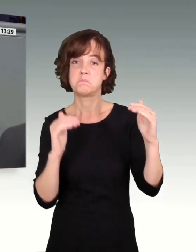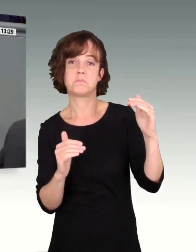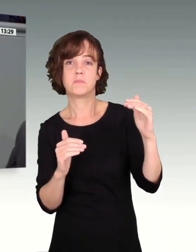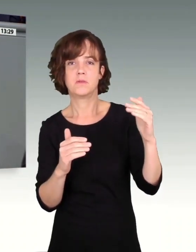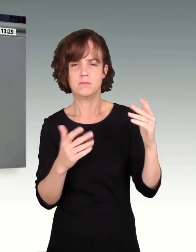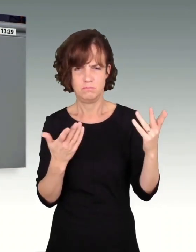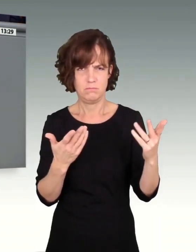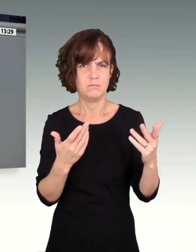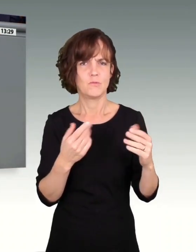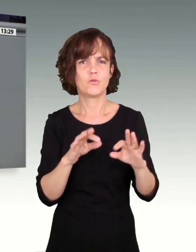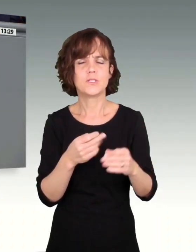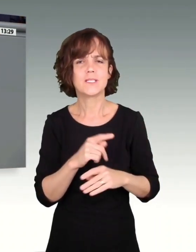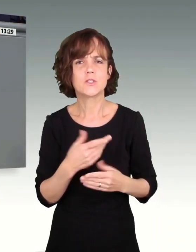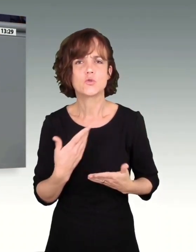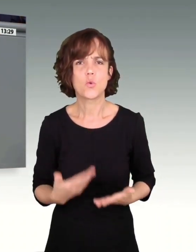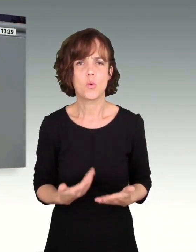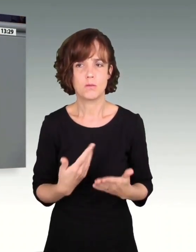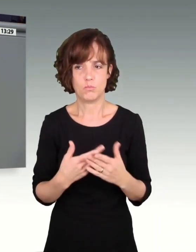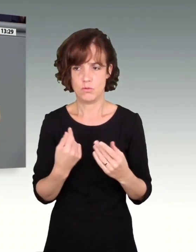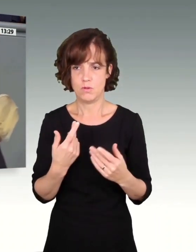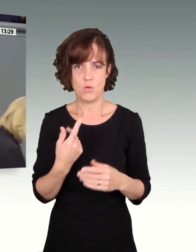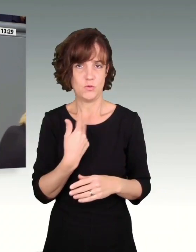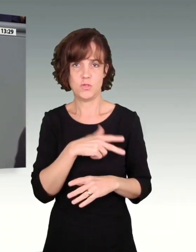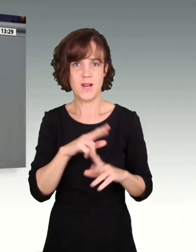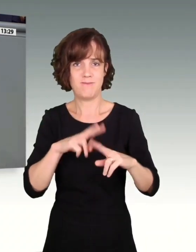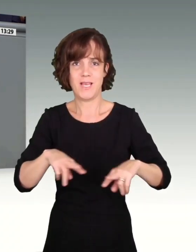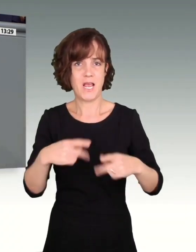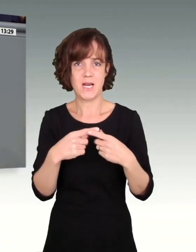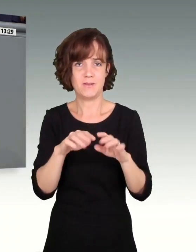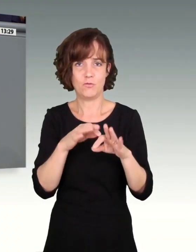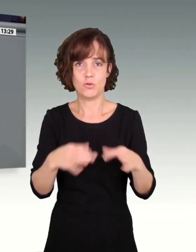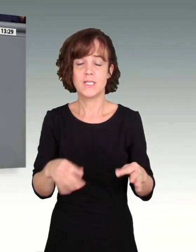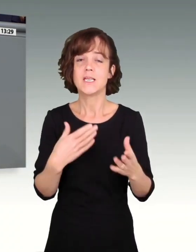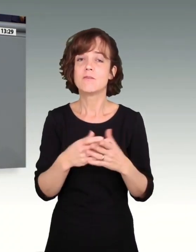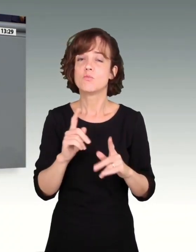sozialen Frieden. Und deswegen muss man sich das definitiv auf jeden Fall noch mal angucken.